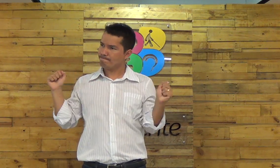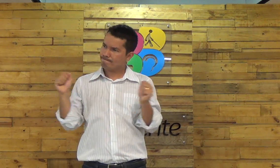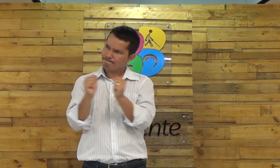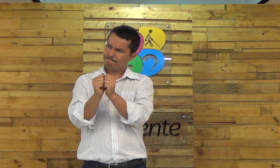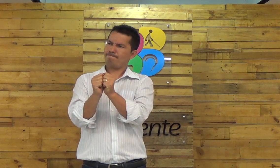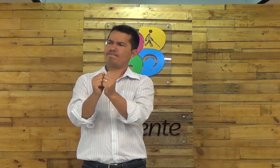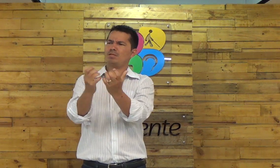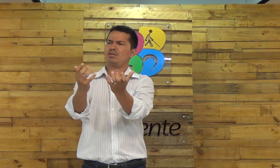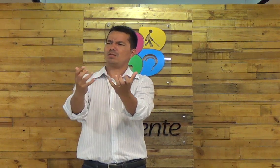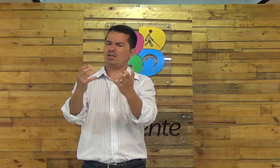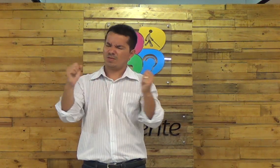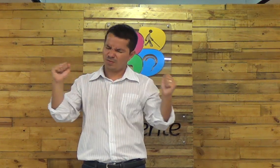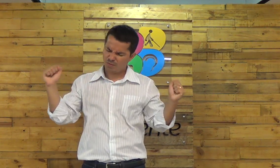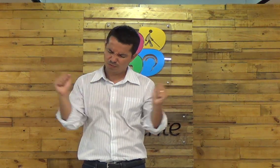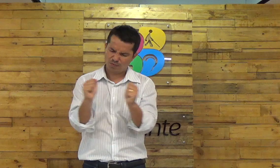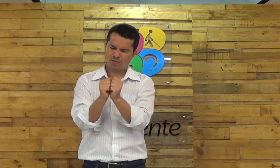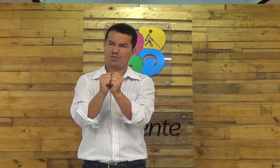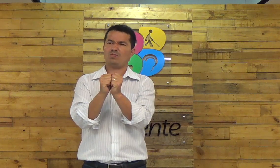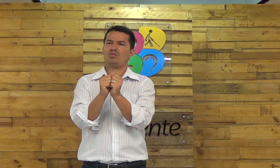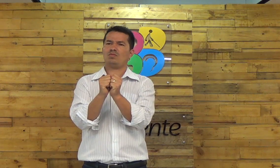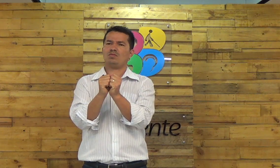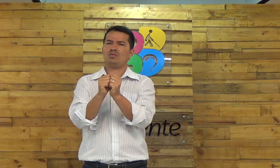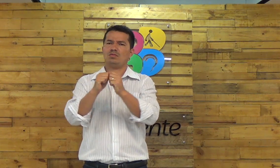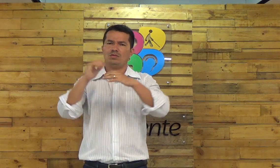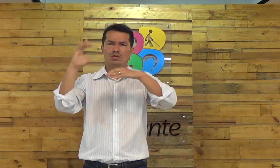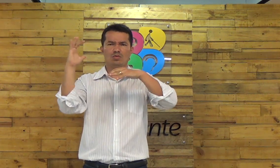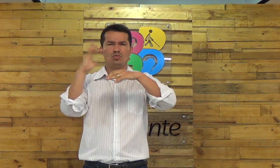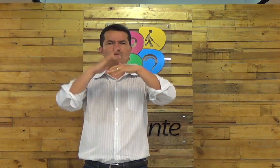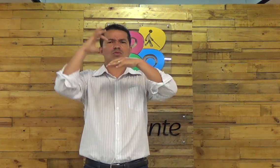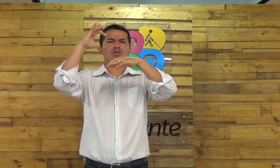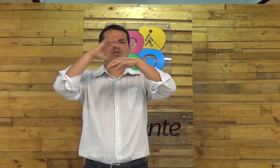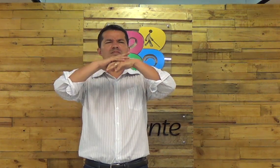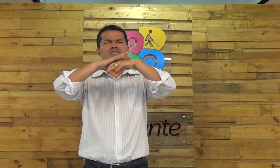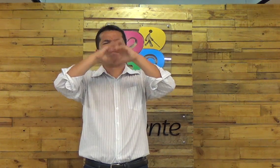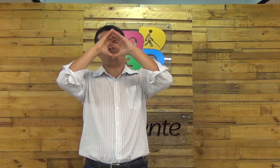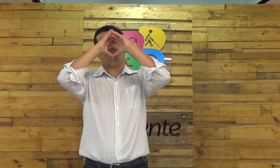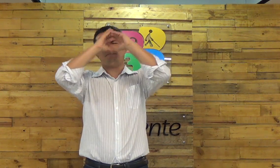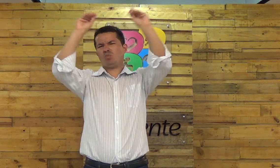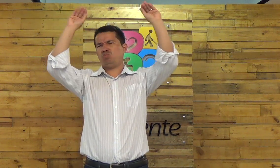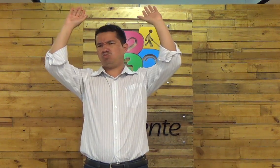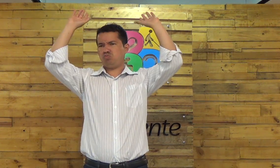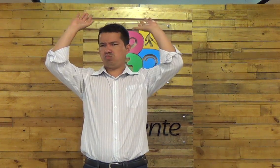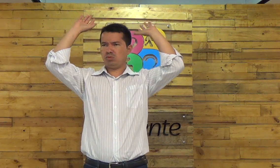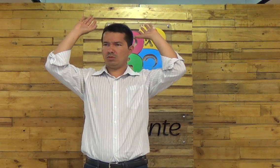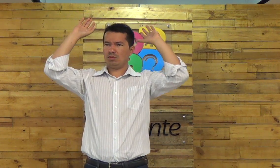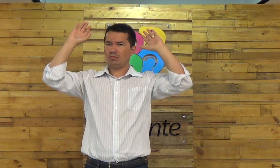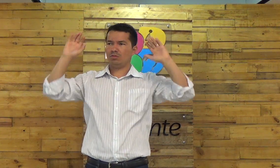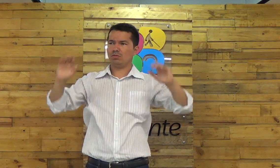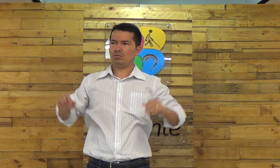assim como Jesus esteve com você ele quer estar de novo ele quer curar você de tudo isso